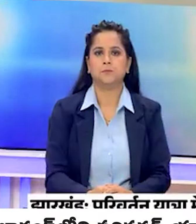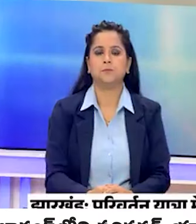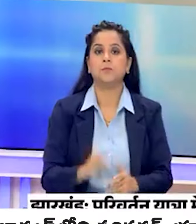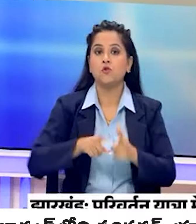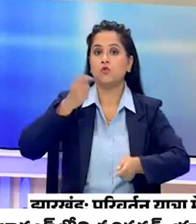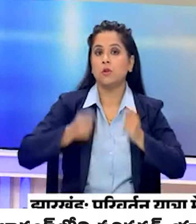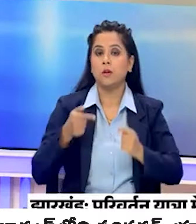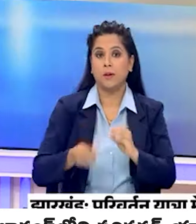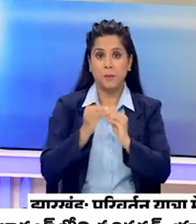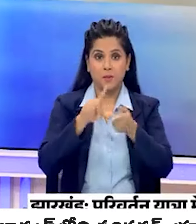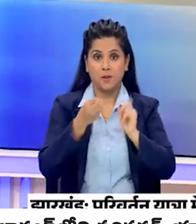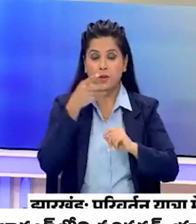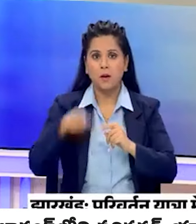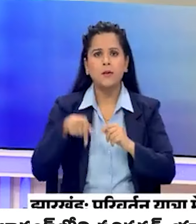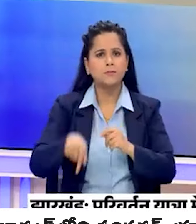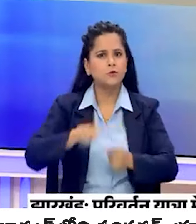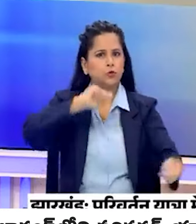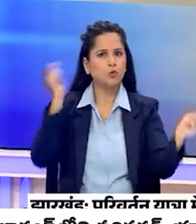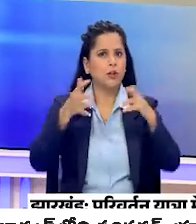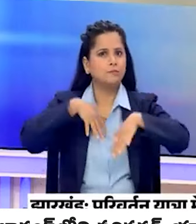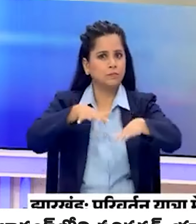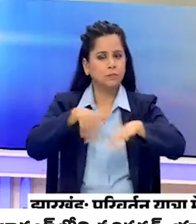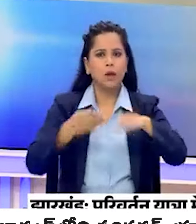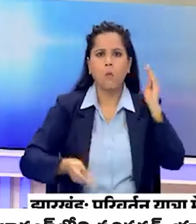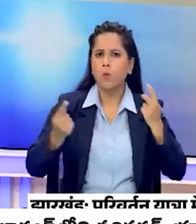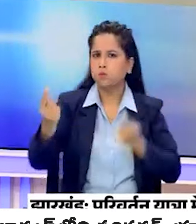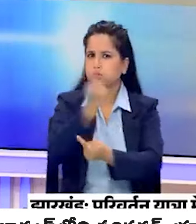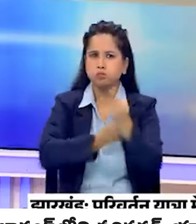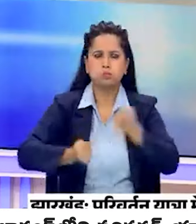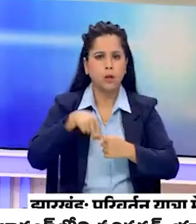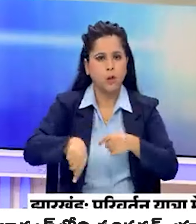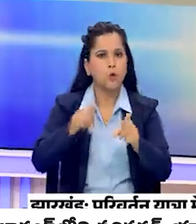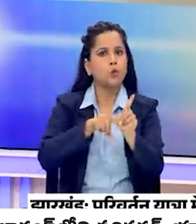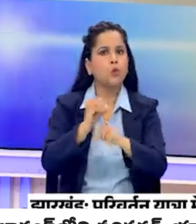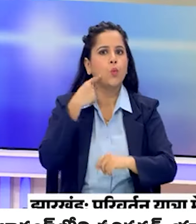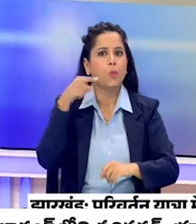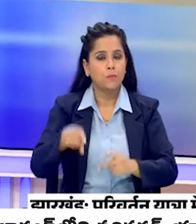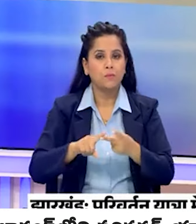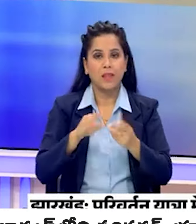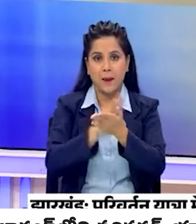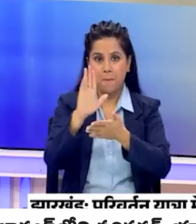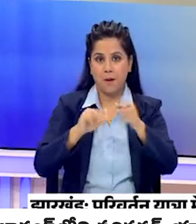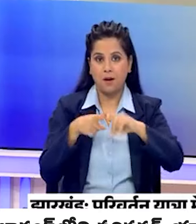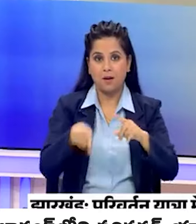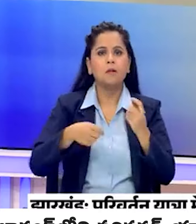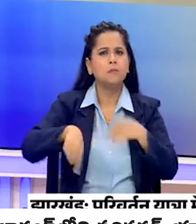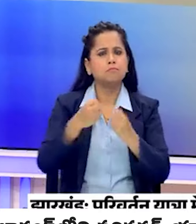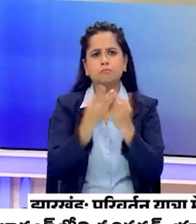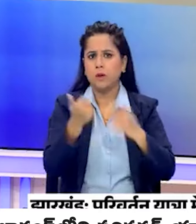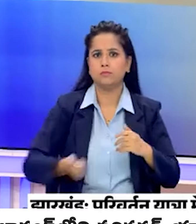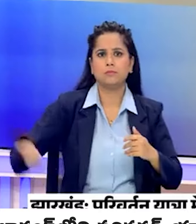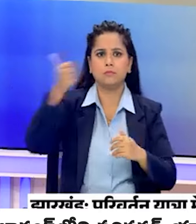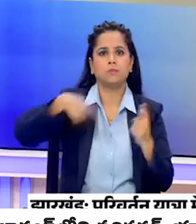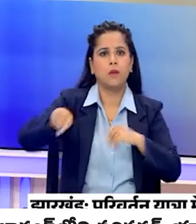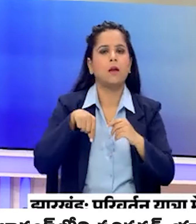जारक्षण में बीजेपी की परिवर्तन यात्रा रैली से बढ़ा सियासी पारा आज योगी आदतिनाथ और हिमंत विश्व सर्मा समेत कई बड़े नेता